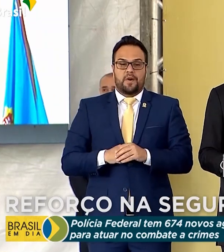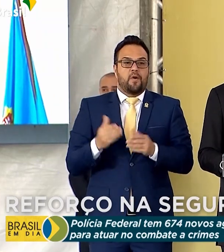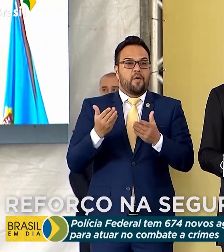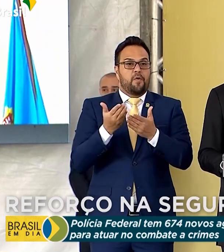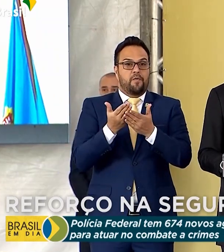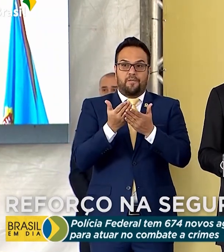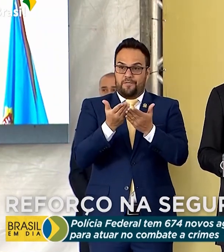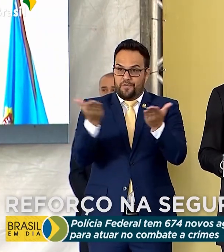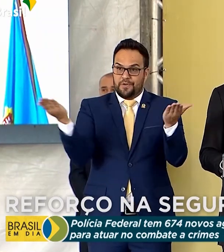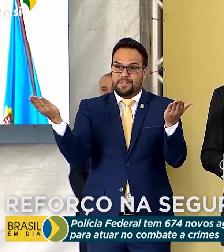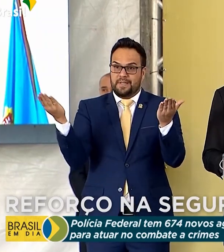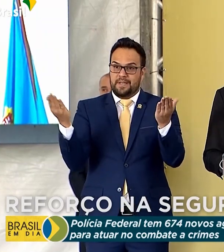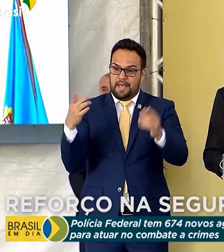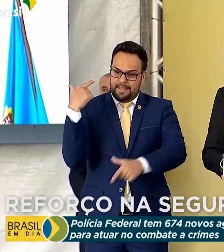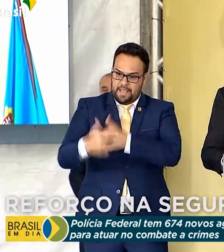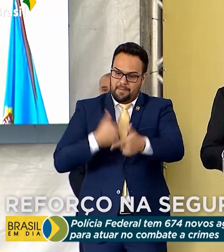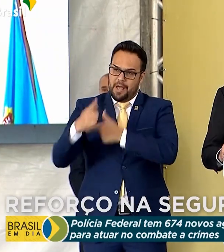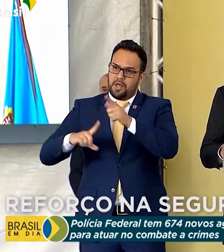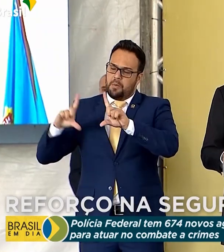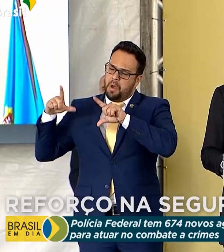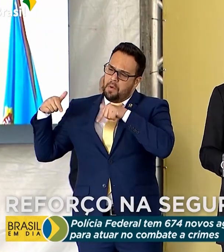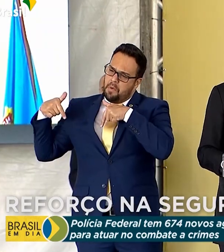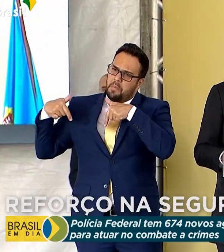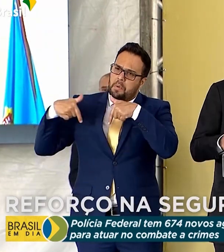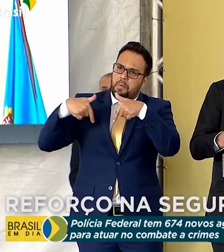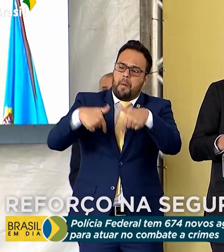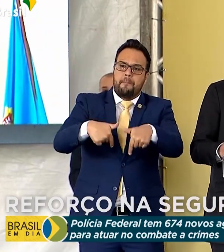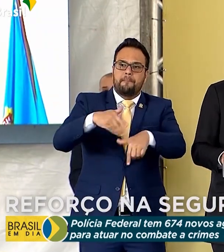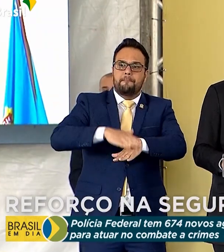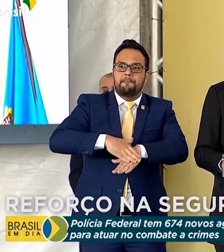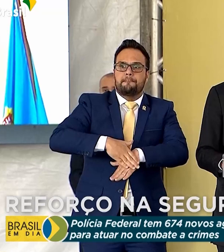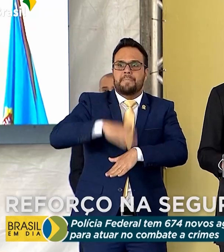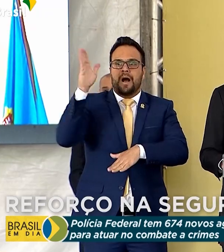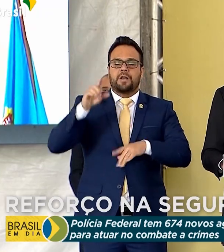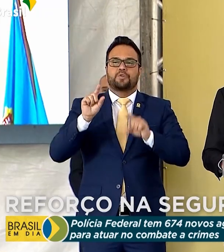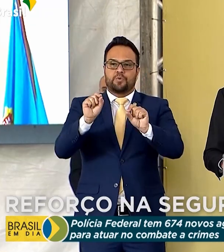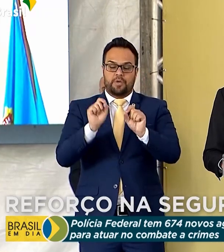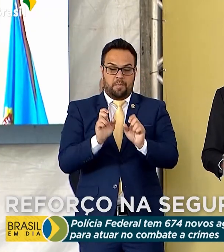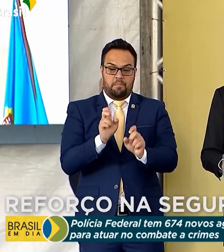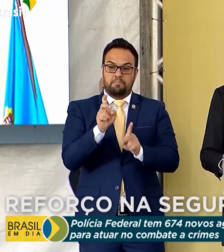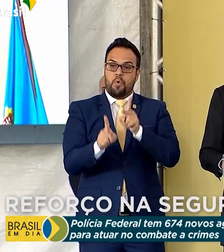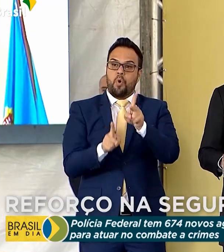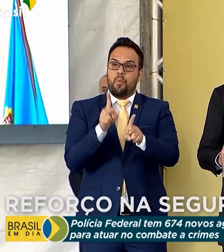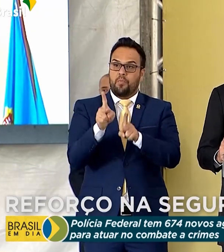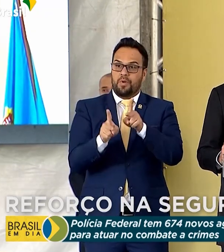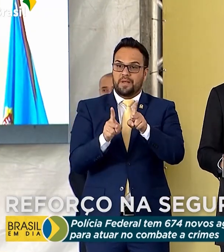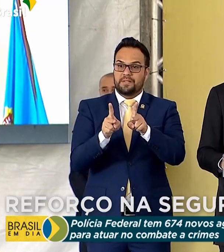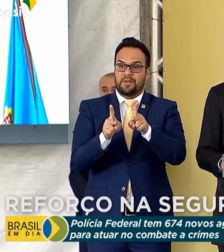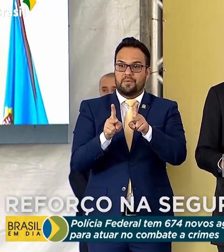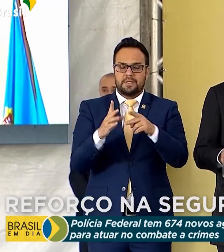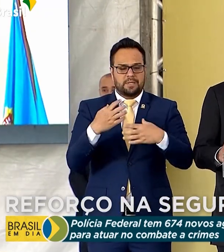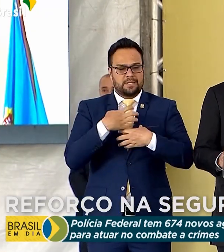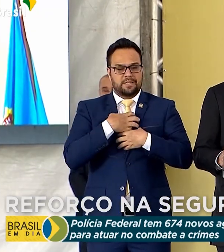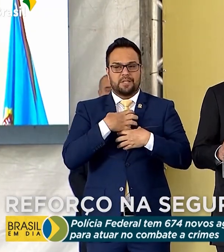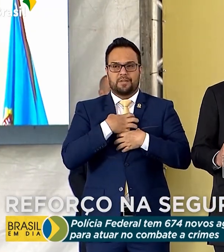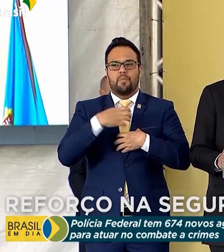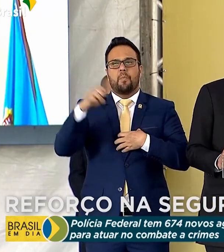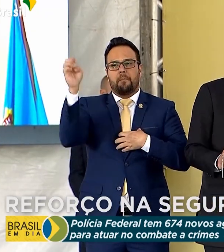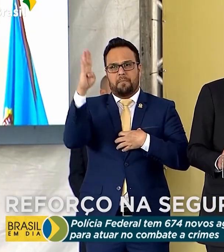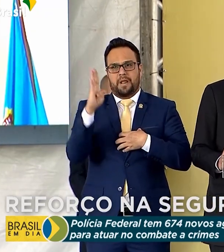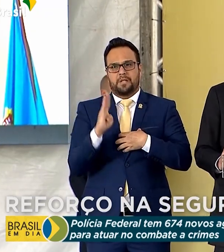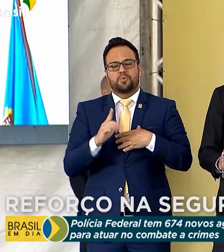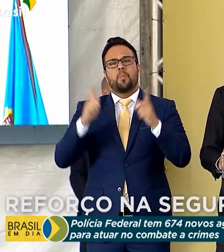agem, cada vez mais leva a nossa população a esse verdadeiro sentimento que o Brasil